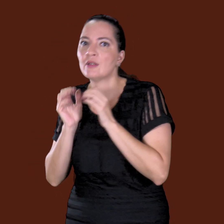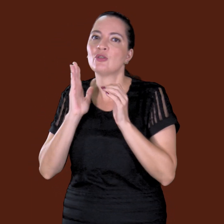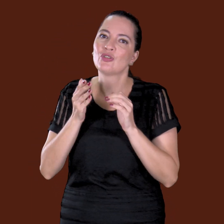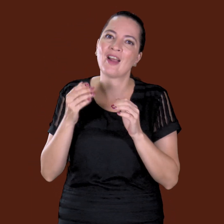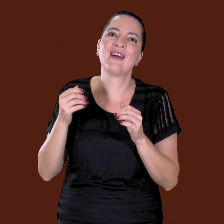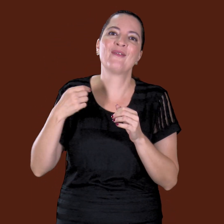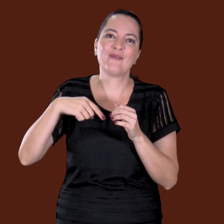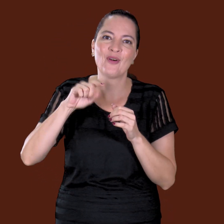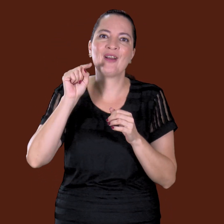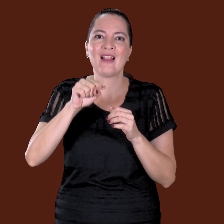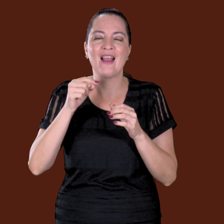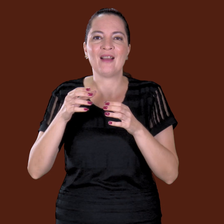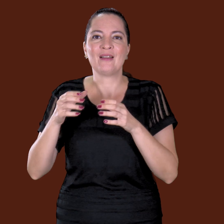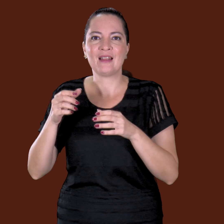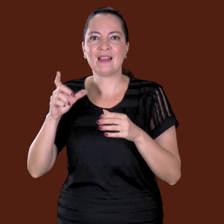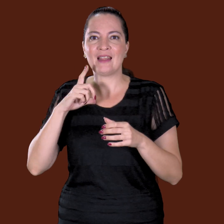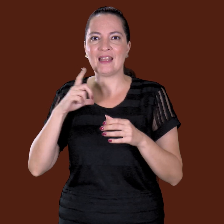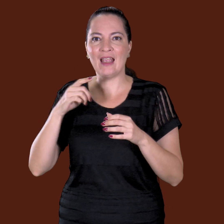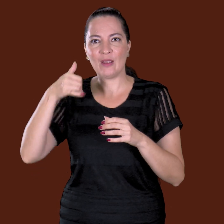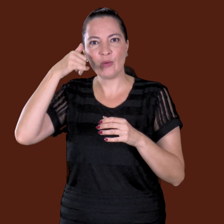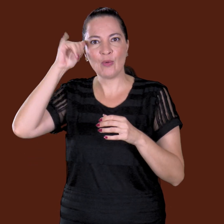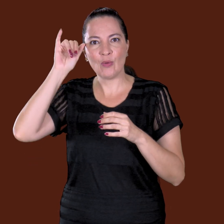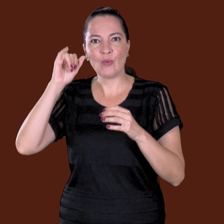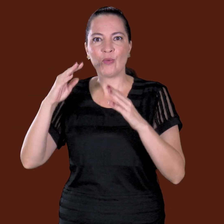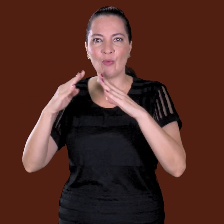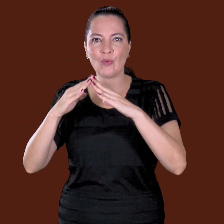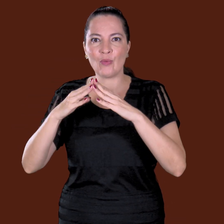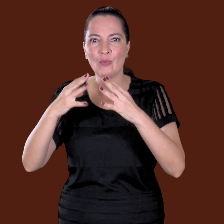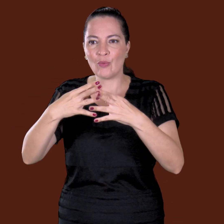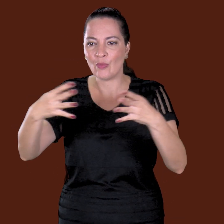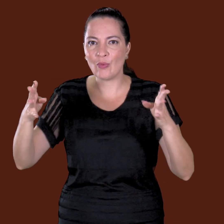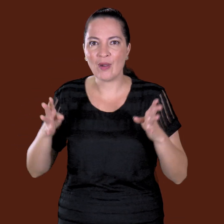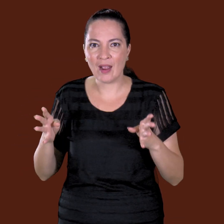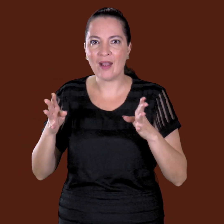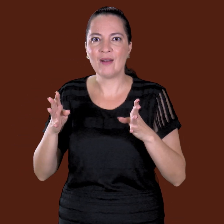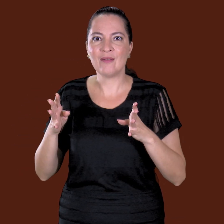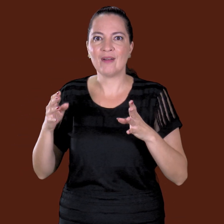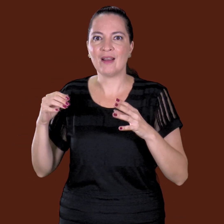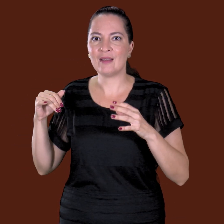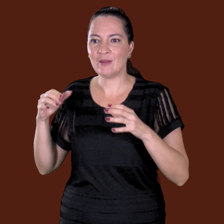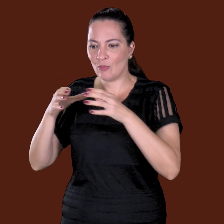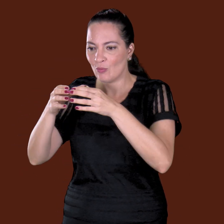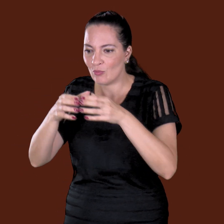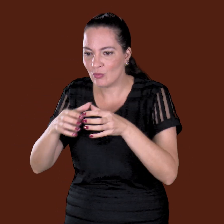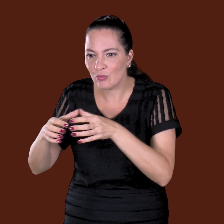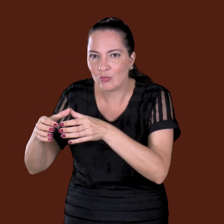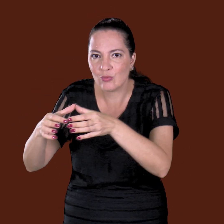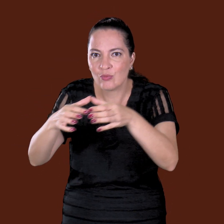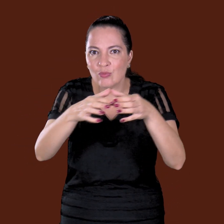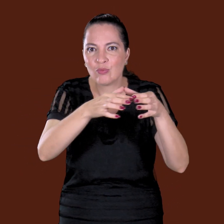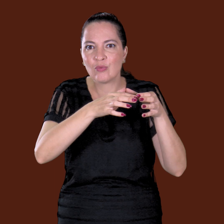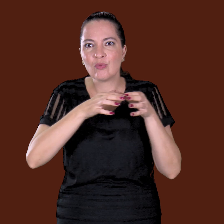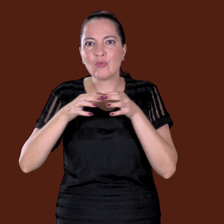Sobrevoou lá o curral, correu todo mundo, aí foi lá no Zé, o Zé falou, mijou nas provetas também e fugiu.